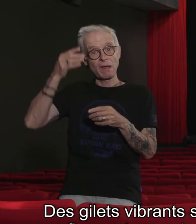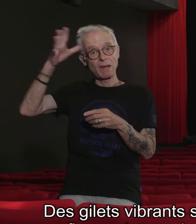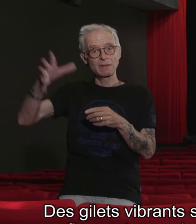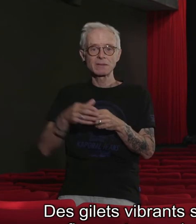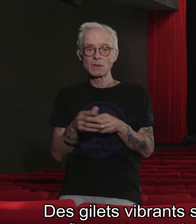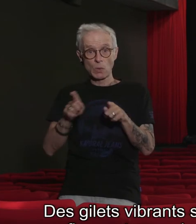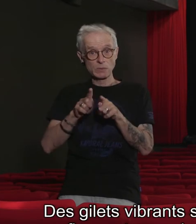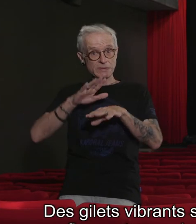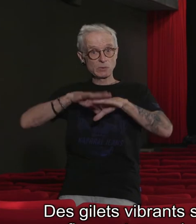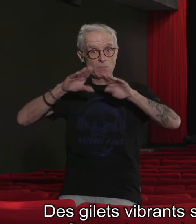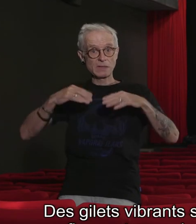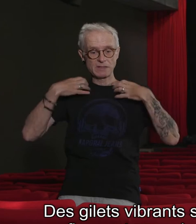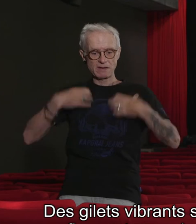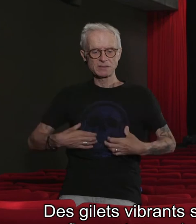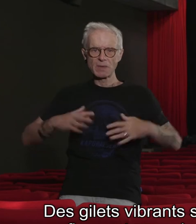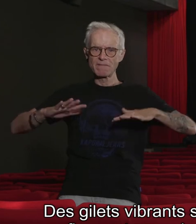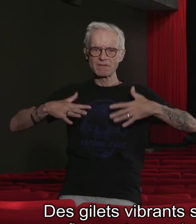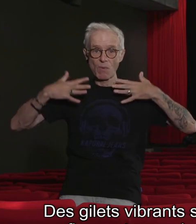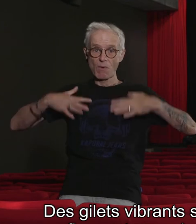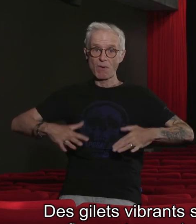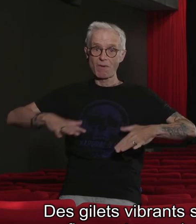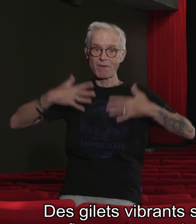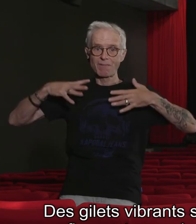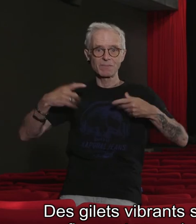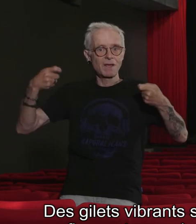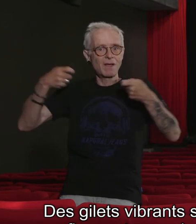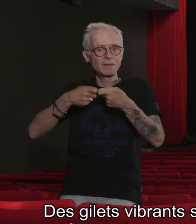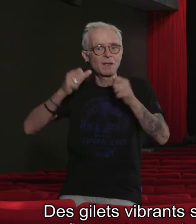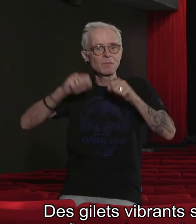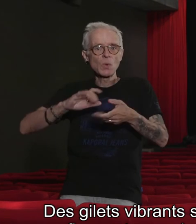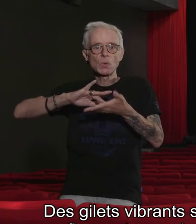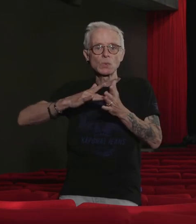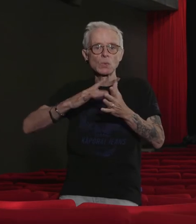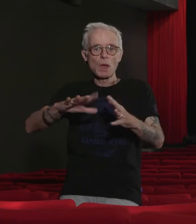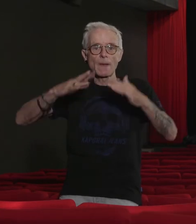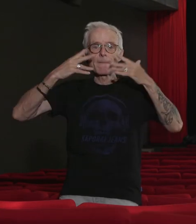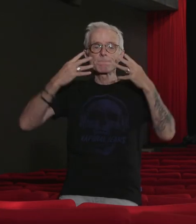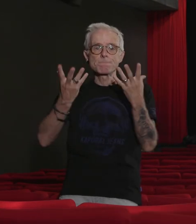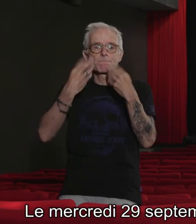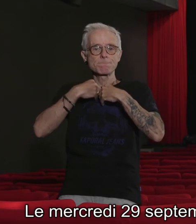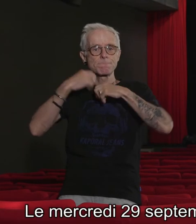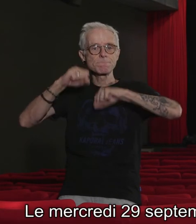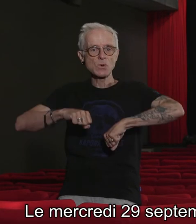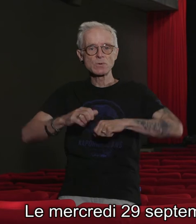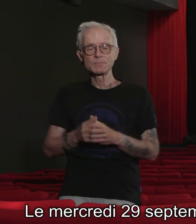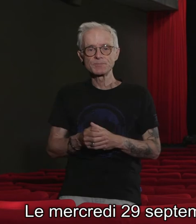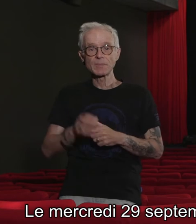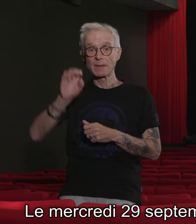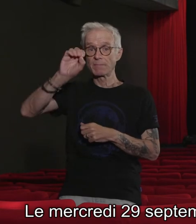disposition sur le lieu afin que tous puissent profiter de ces créations. Le mercredi 29 septembre,